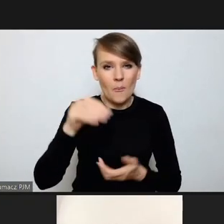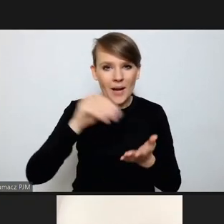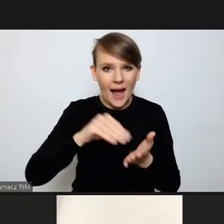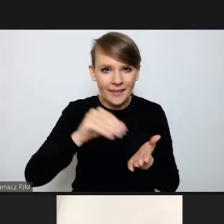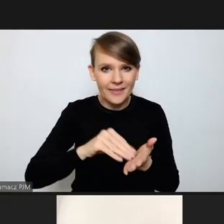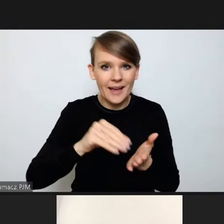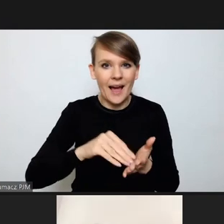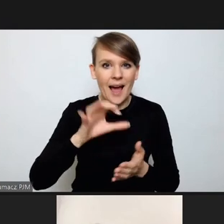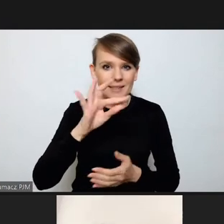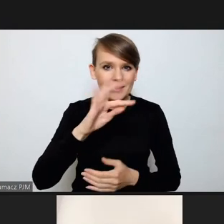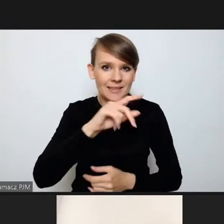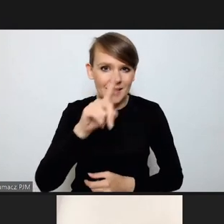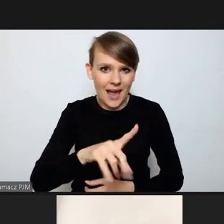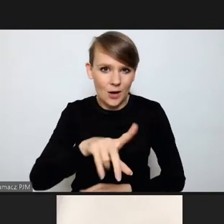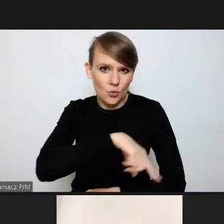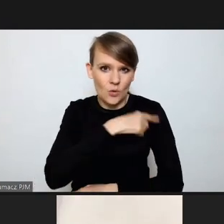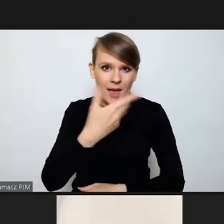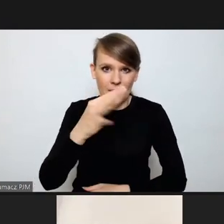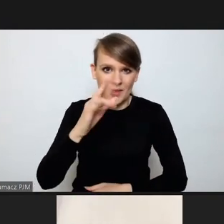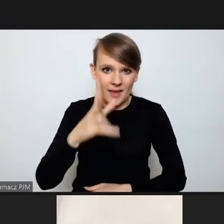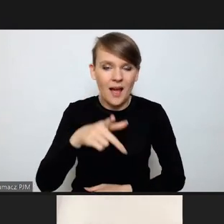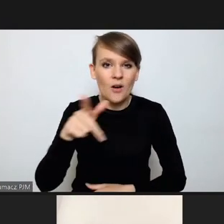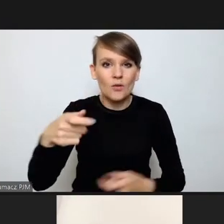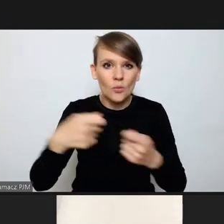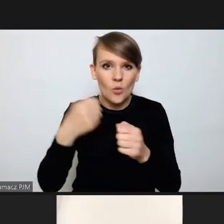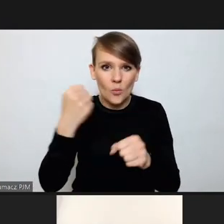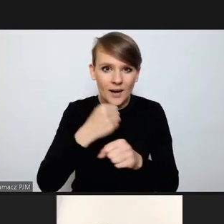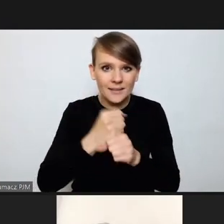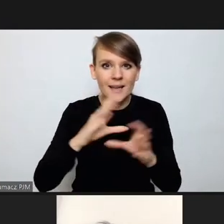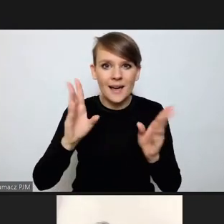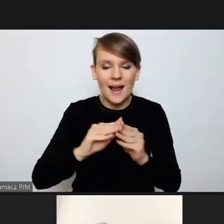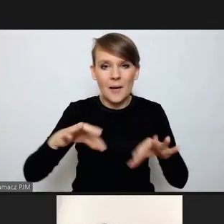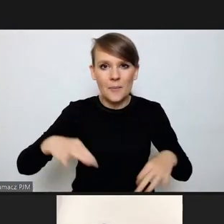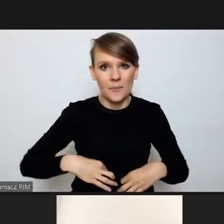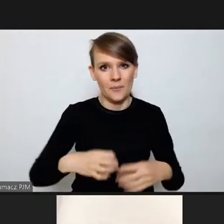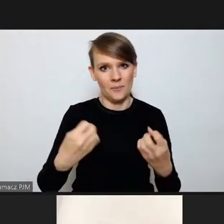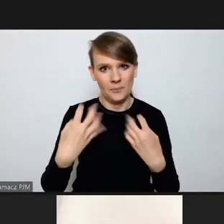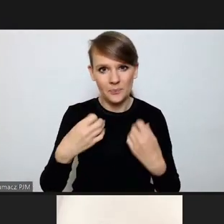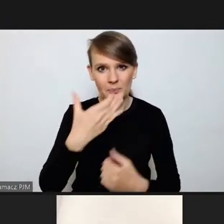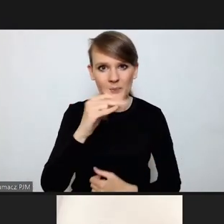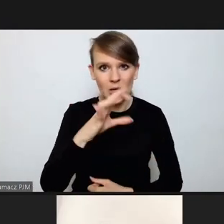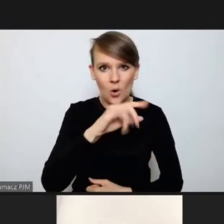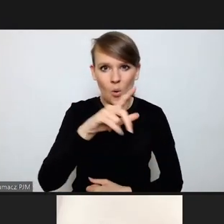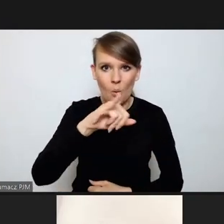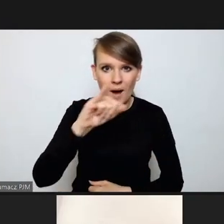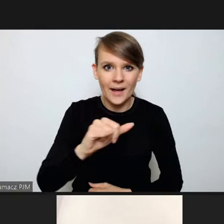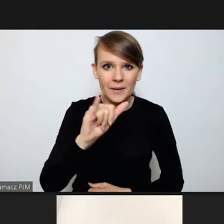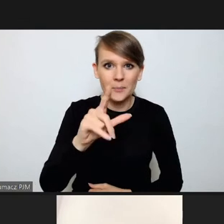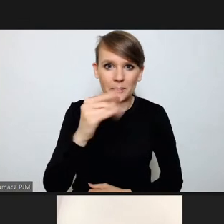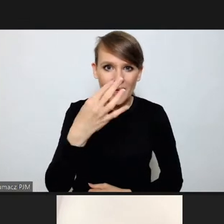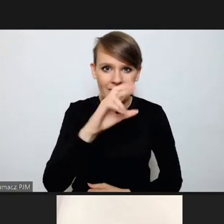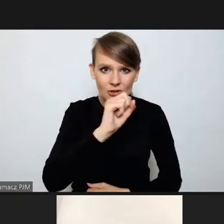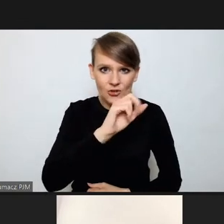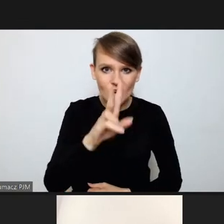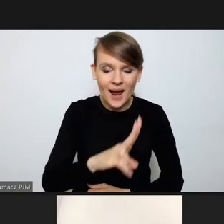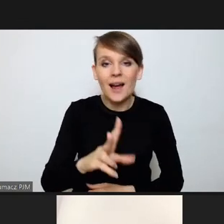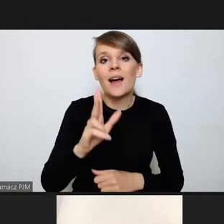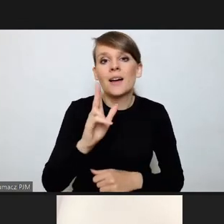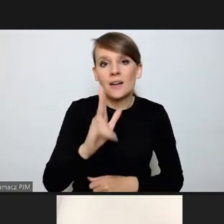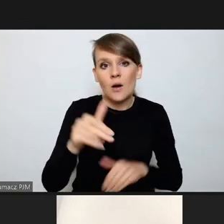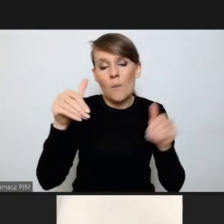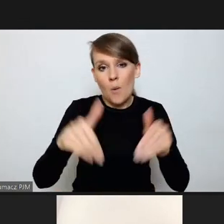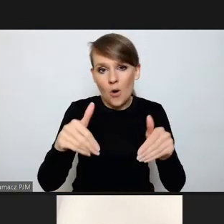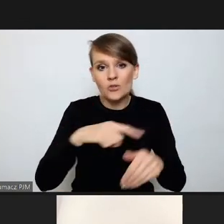stażu długim w MTK, teraz współpracuje z panem mecenasem Mikołajem Pietrzakim. Może byśmy zrobili taką rundkę